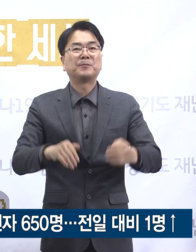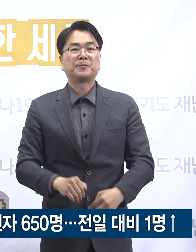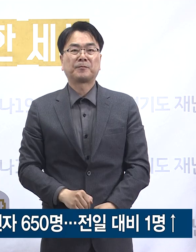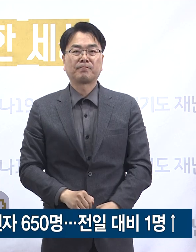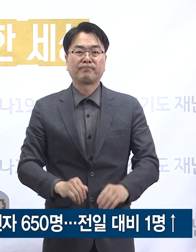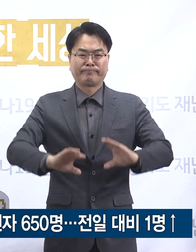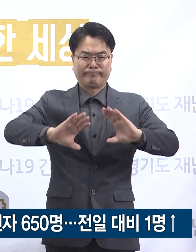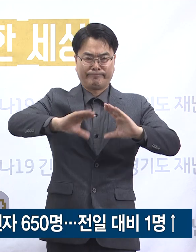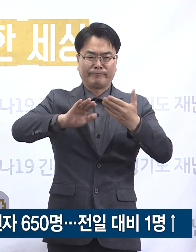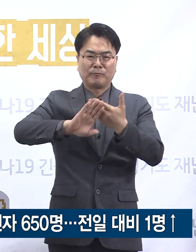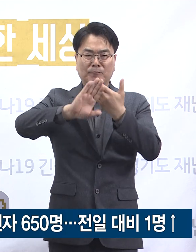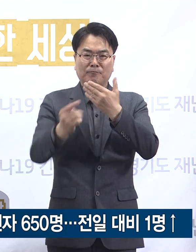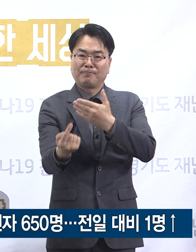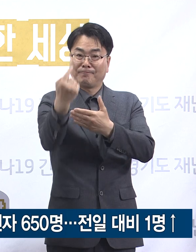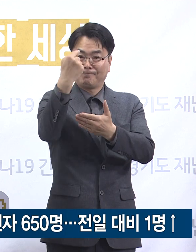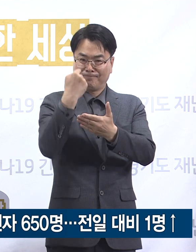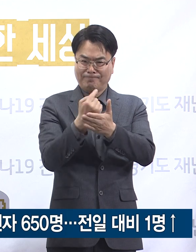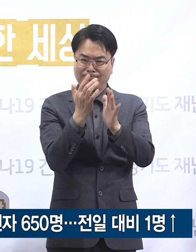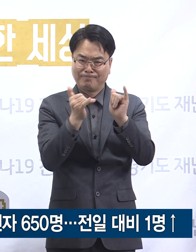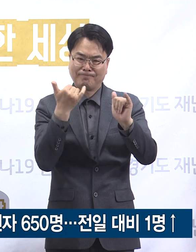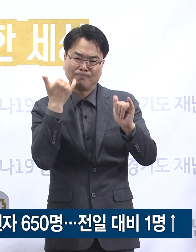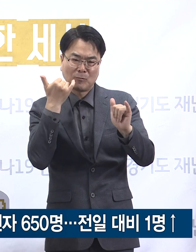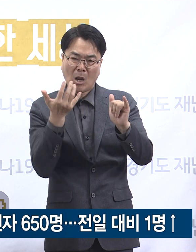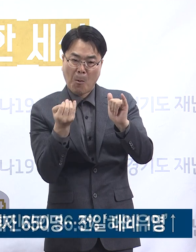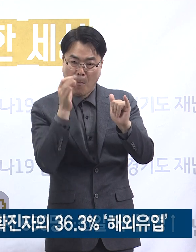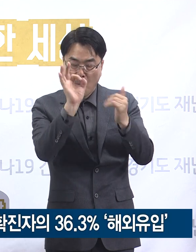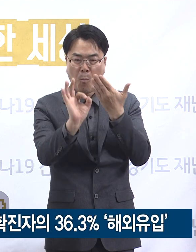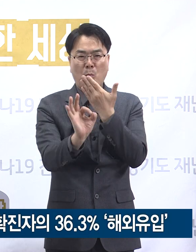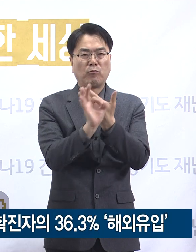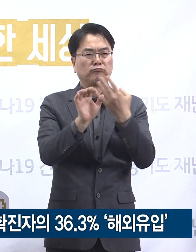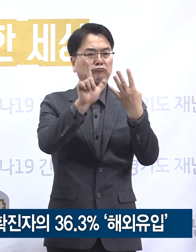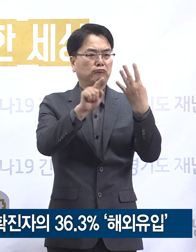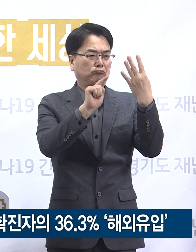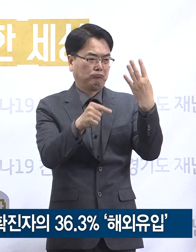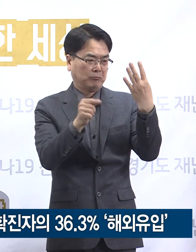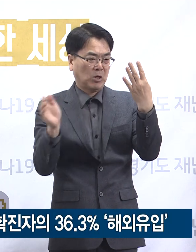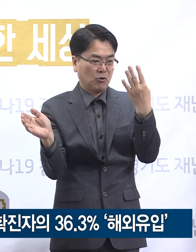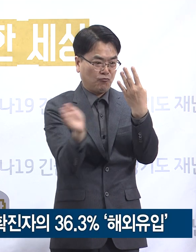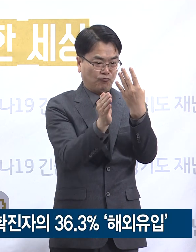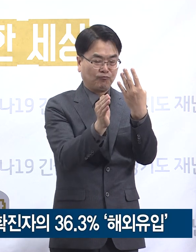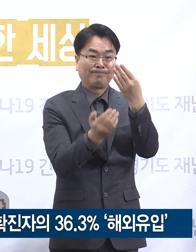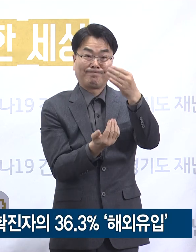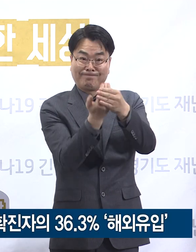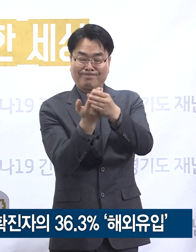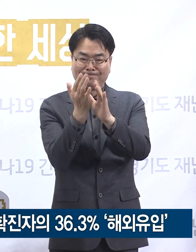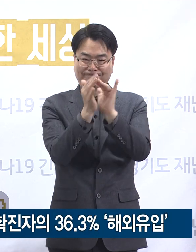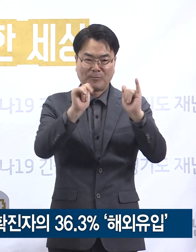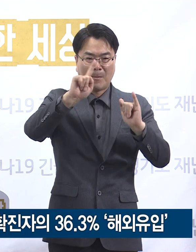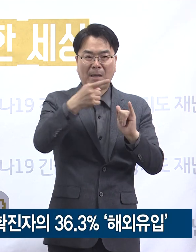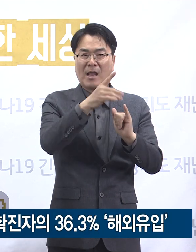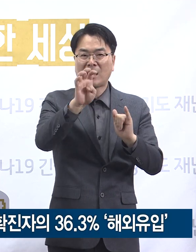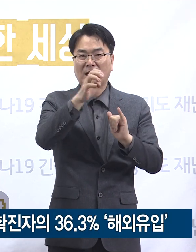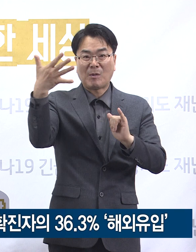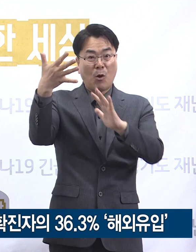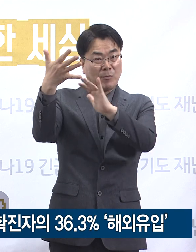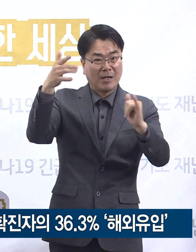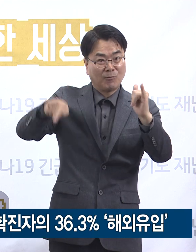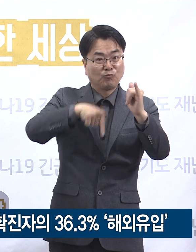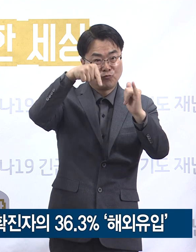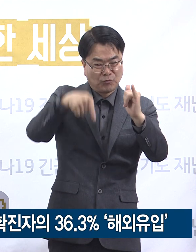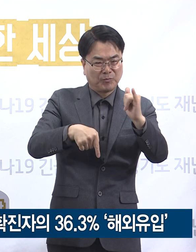해외 입국자 확진 현황을 말씀드리겠습니다. 4월 1일 이후 발생한 도내 확진자 149명 중